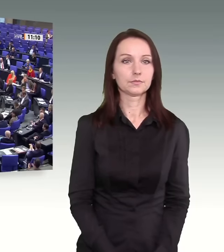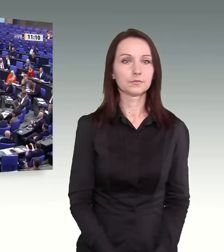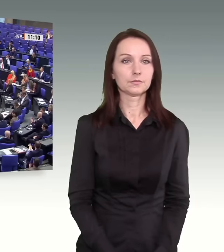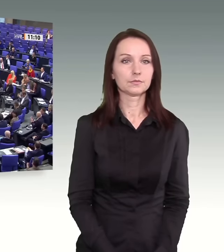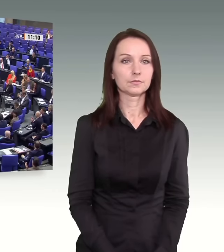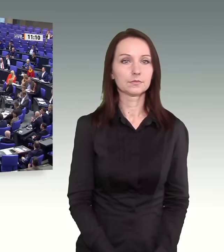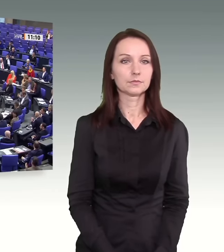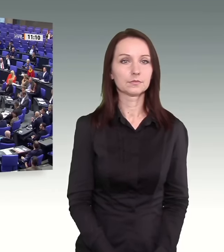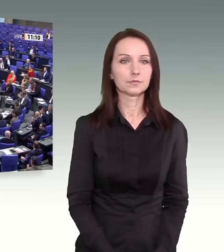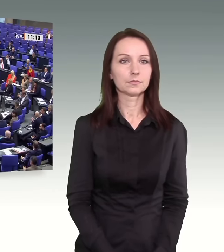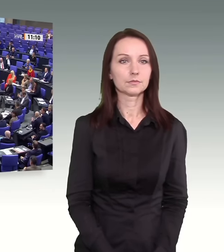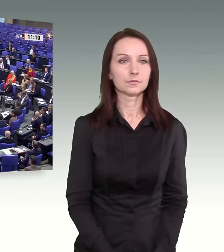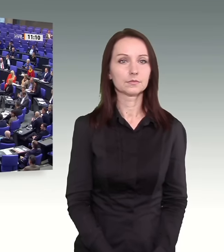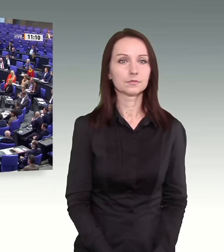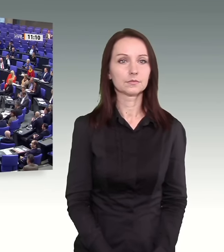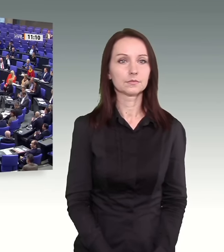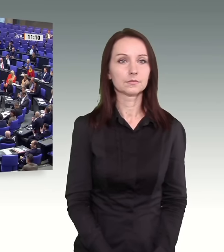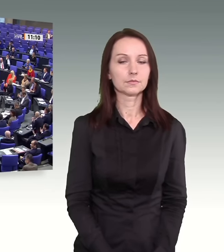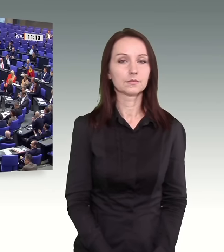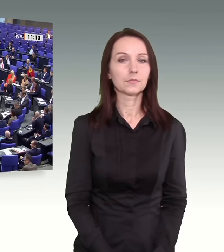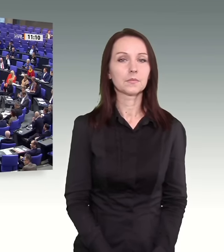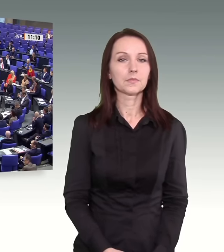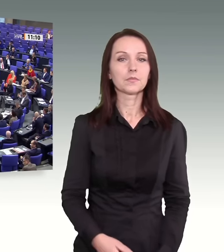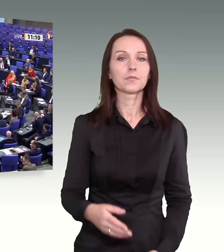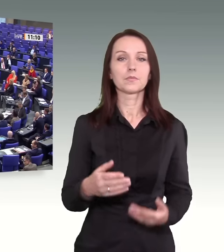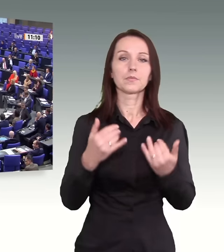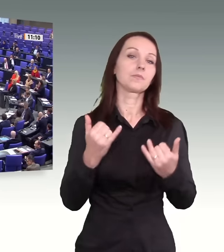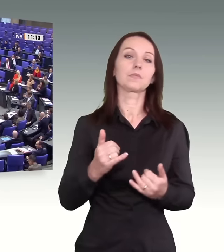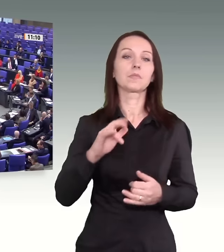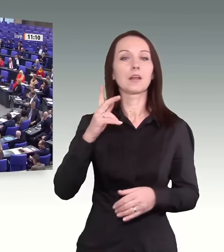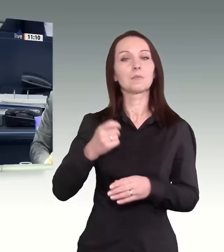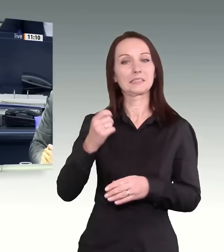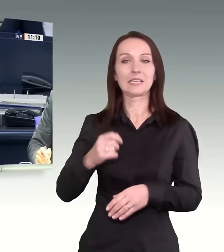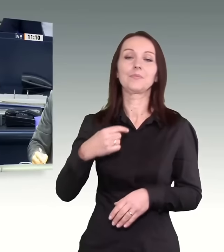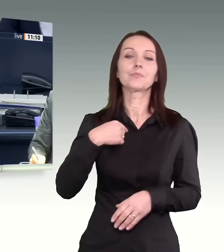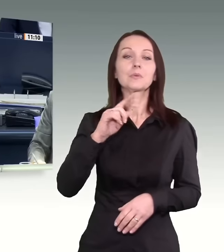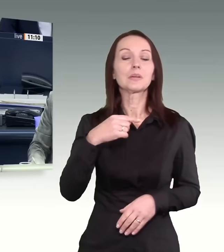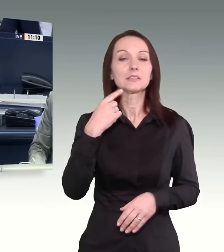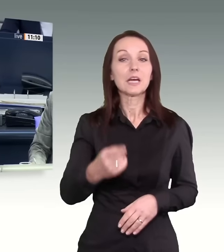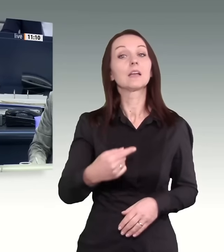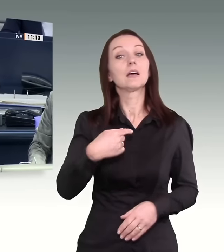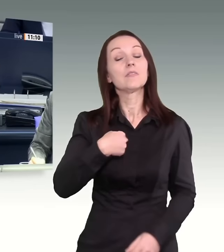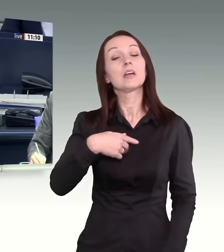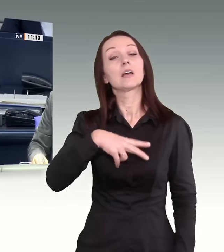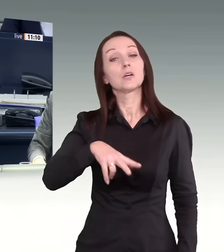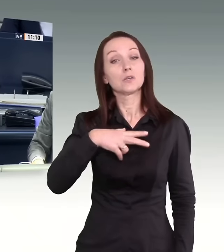Nächster Redner ist der Kollege Dr. Wolfgang Strengmann-Kuhn. Ich weise zunächst darauf hin, meine Langmut ist nicht unendlich.